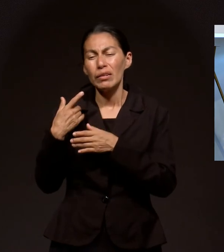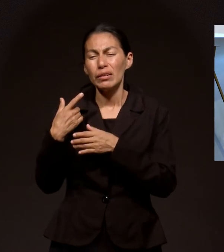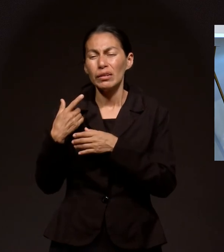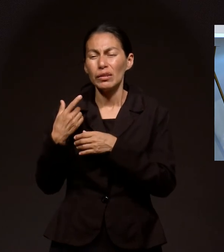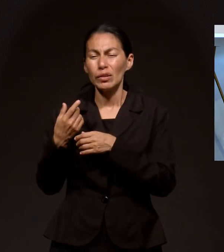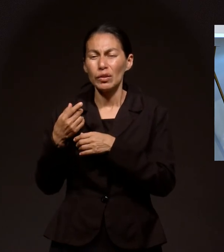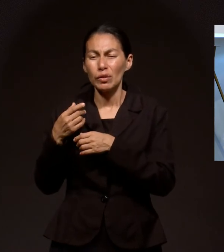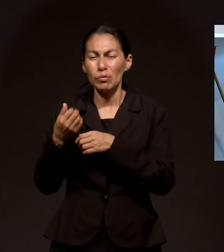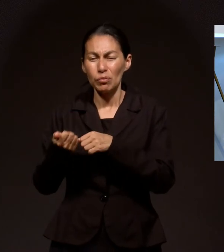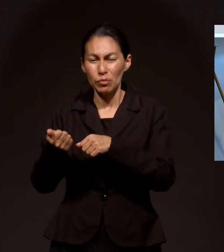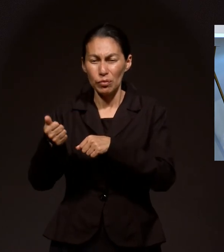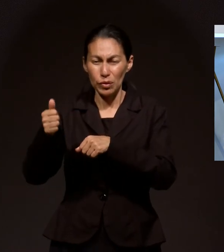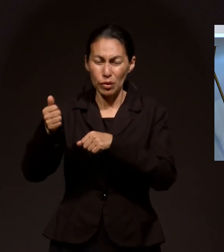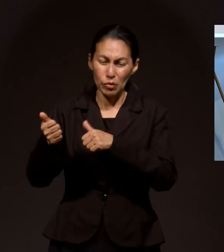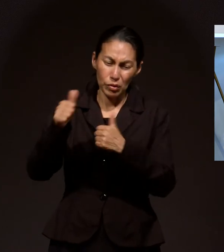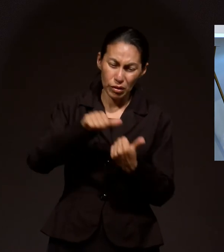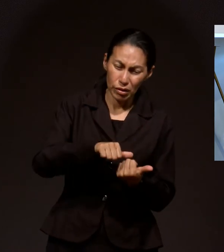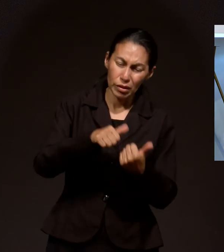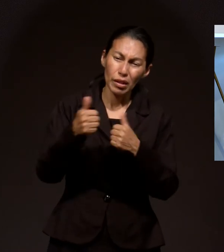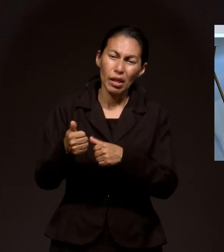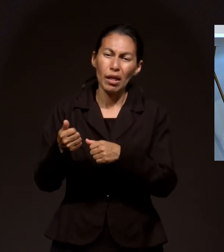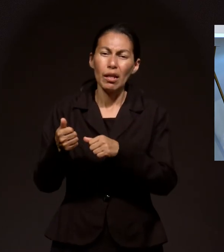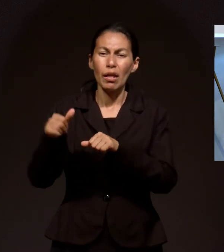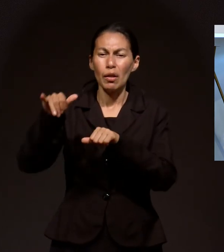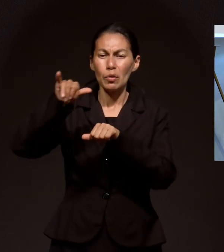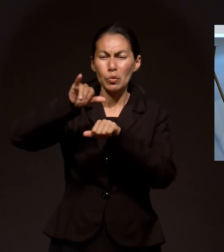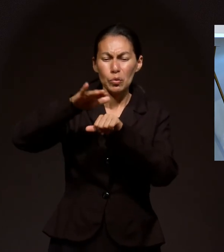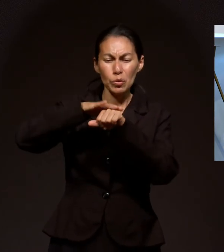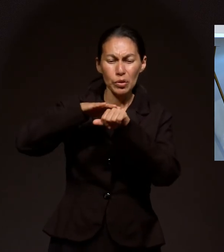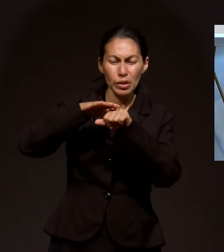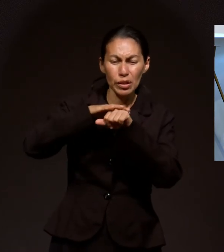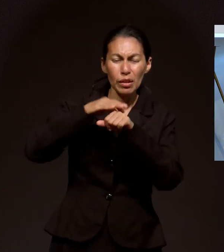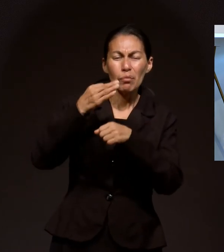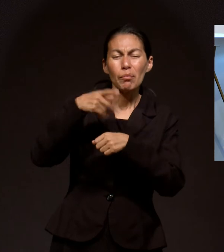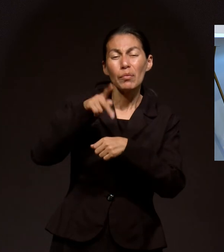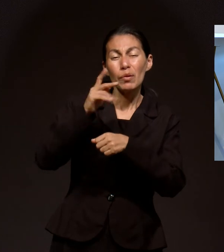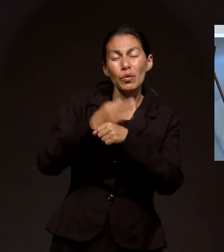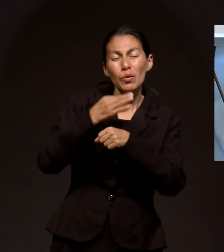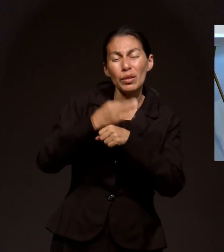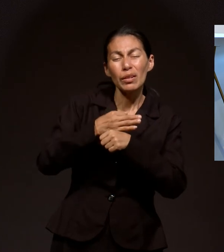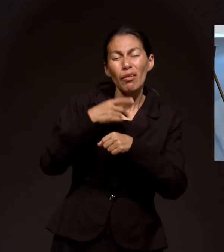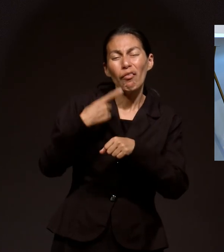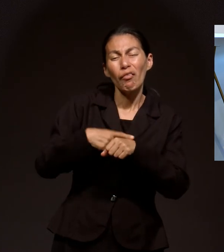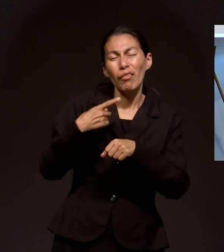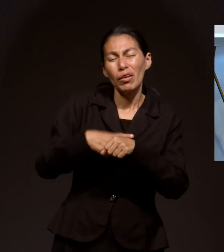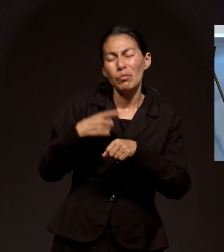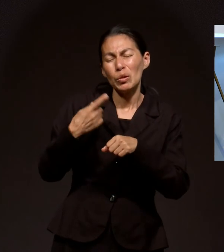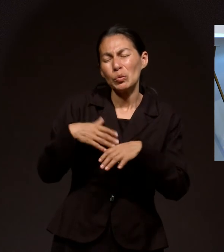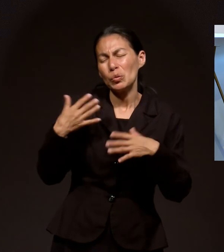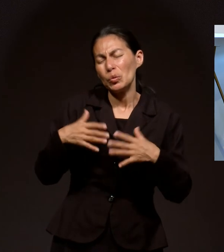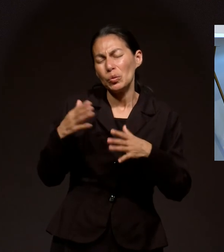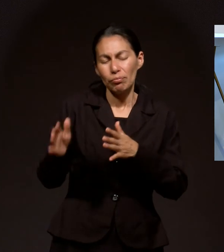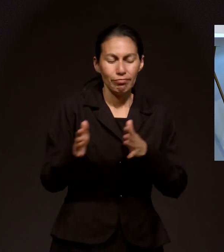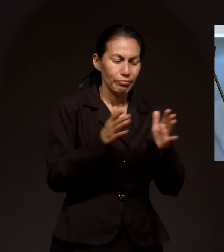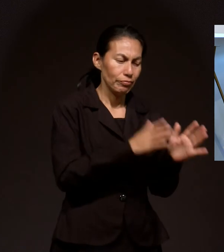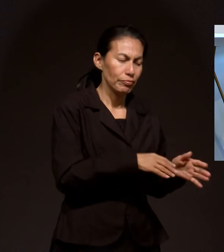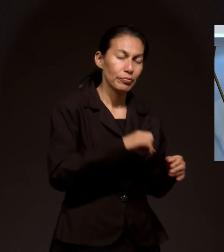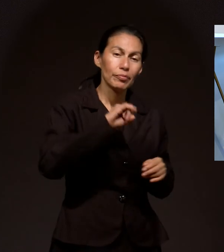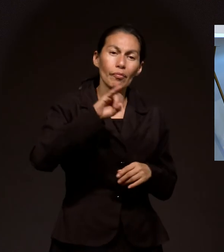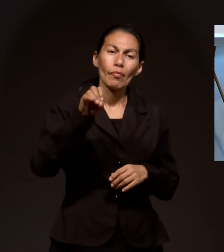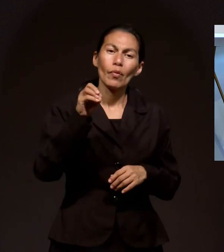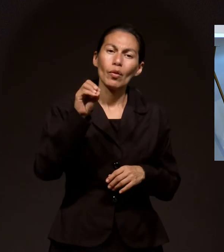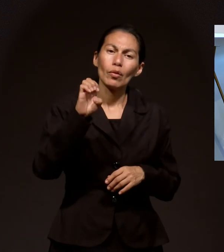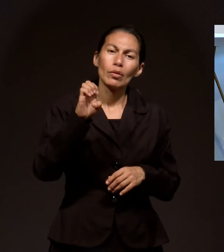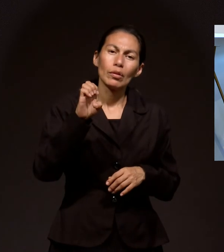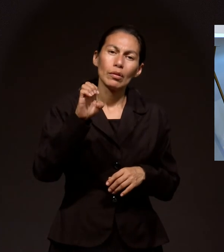adventista Y ungida Vamos a estar orando Por esta petición José Valenzuela Saludos